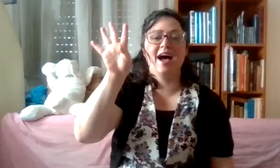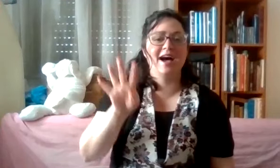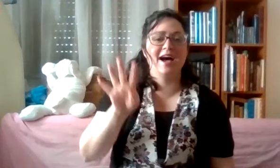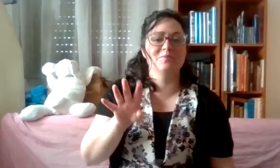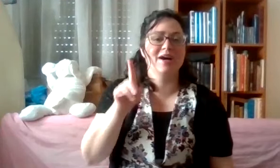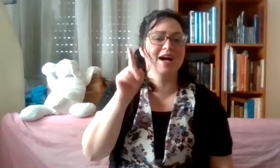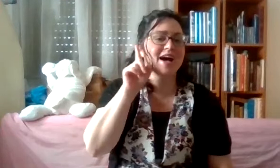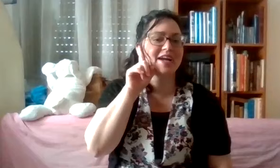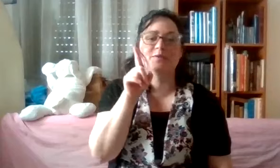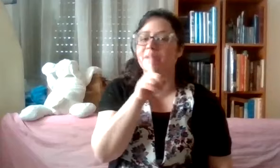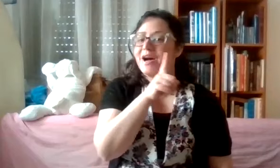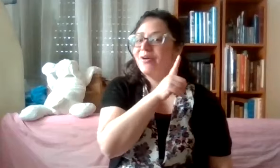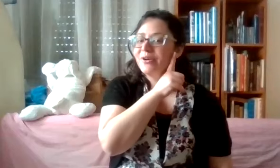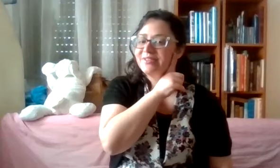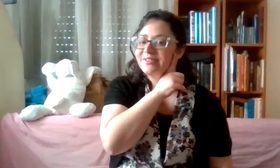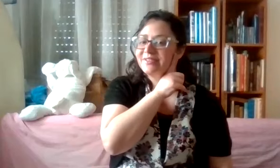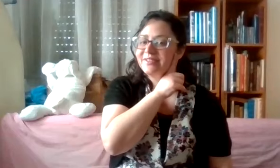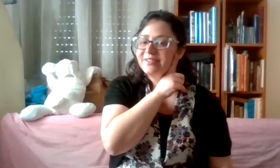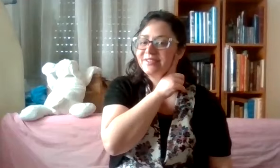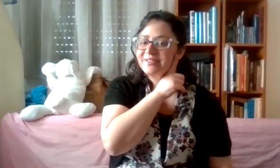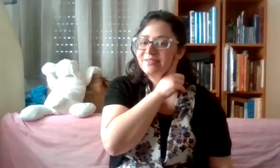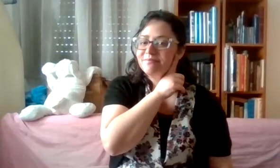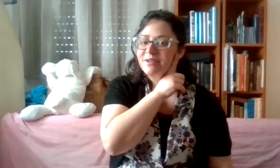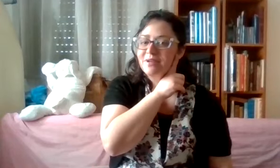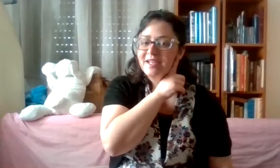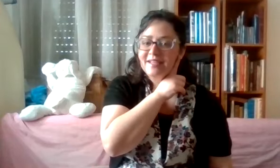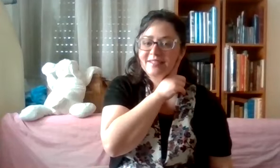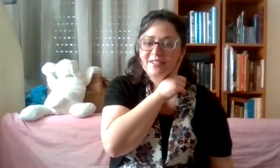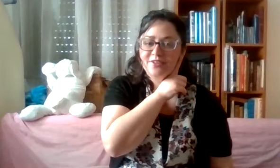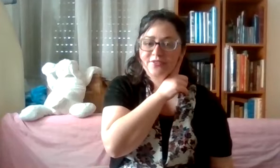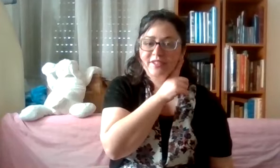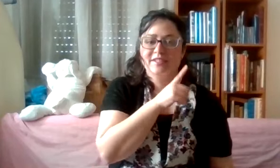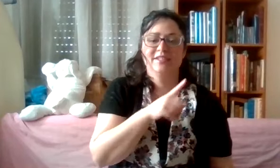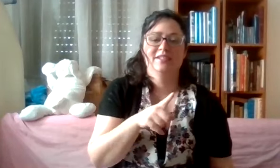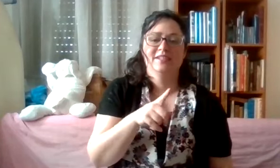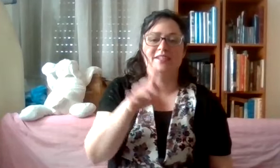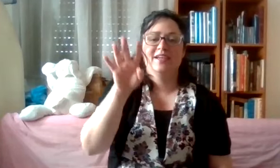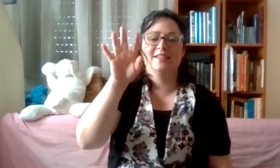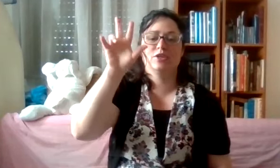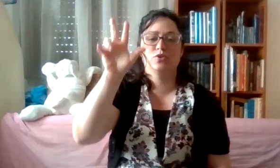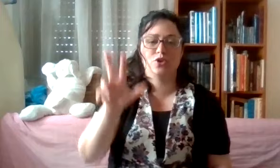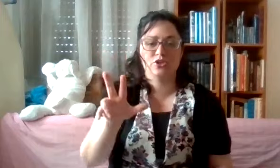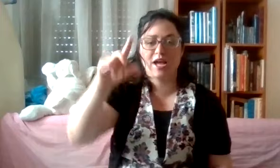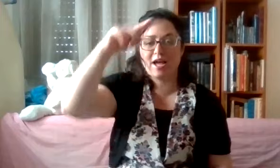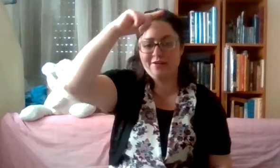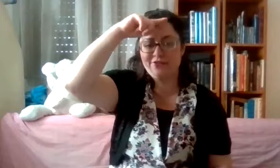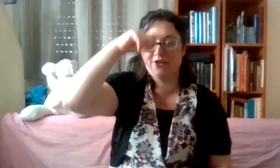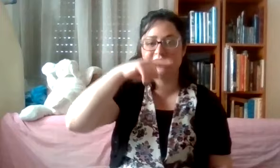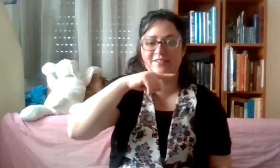ארבע אמהות. מעולה, איזה יופי. אז יש לנו שלושה אבות,